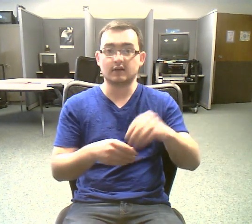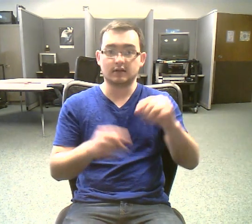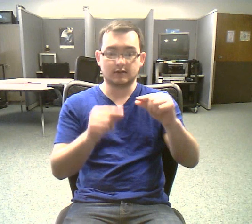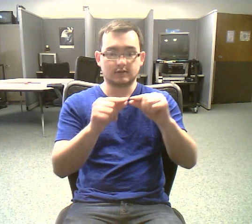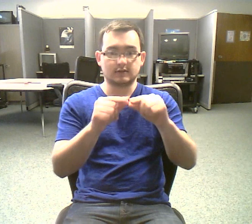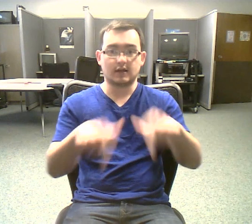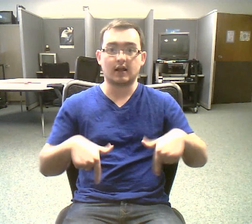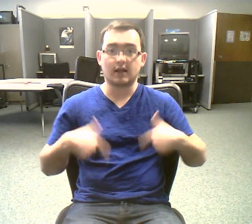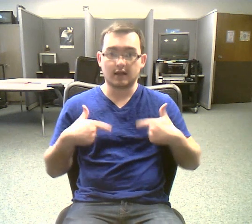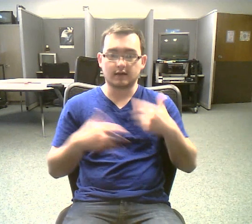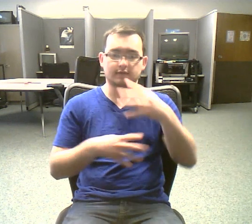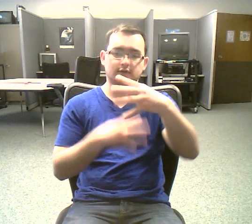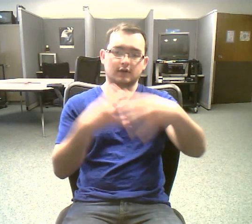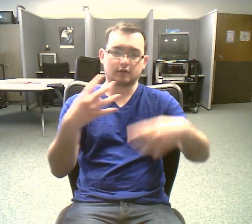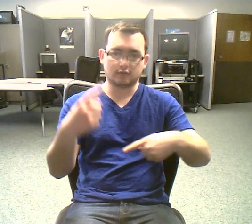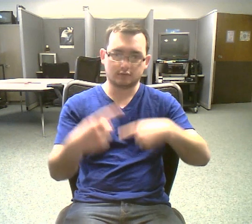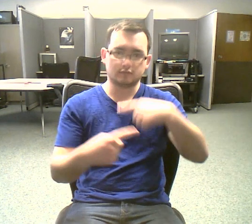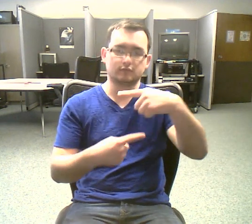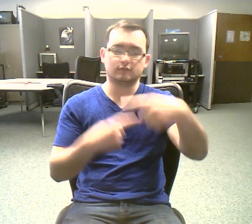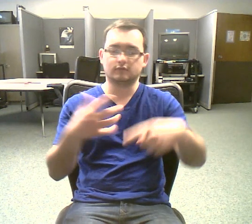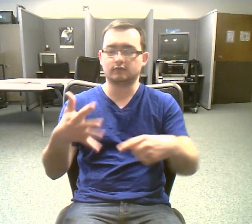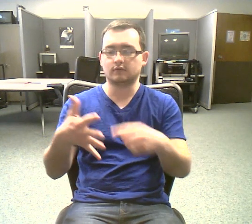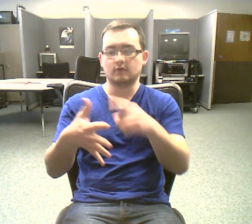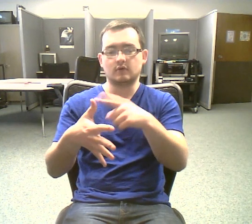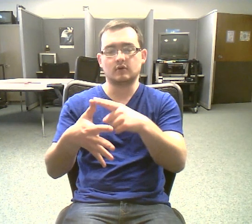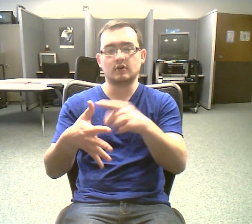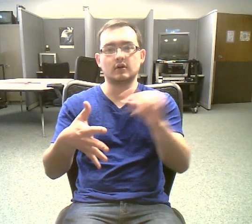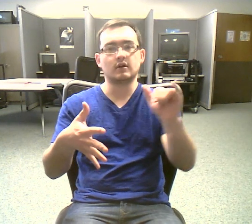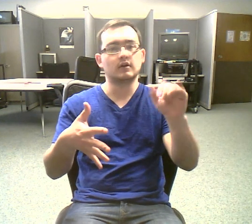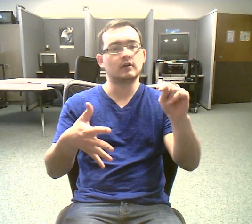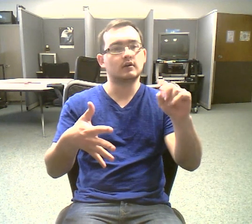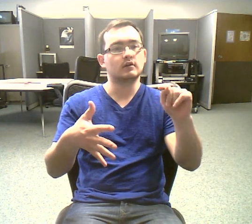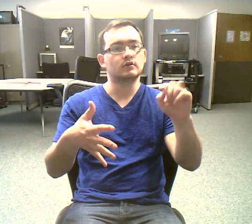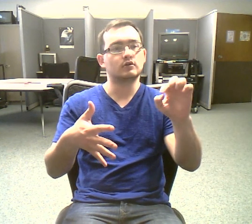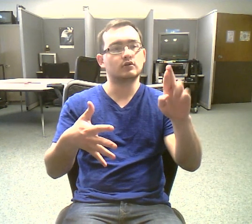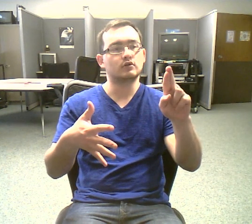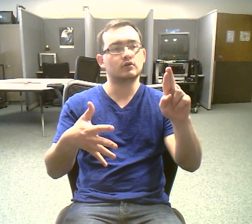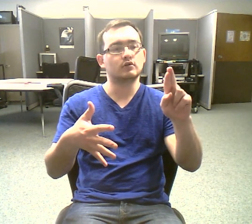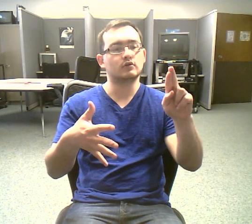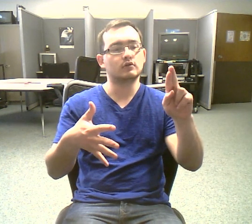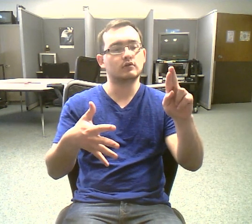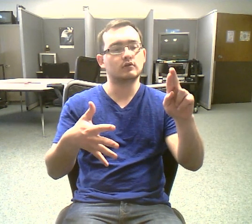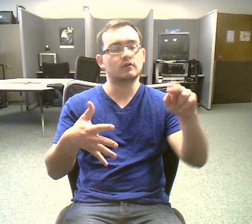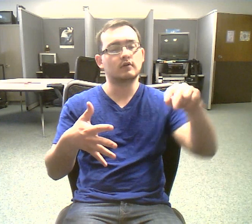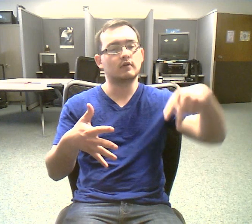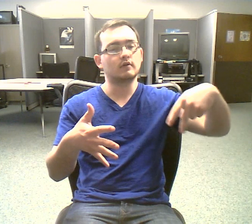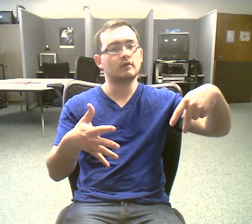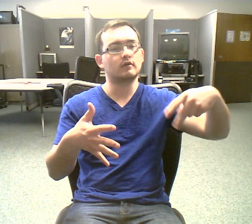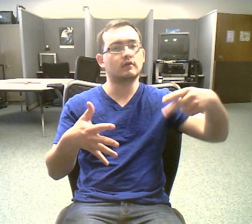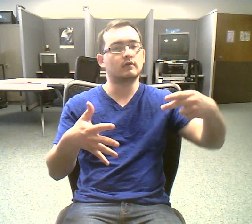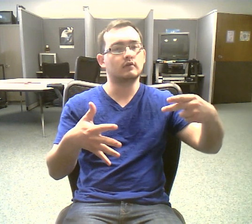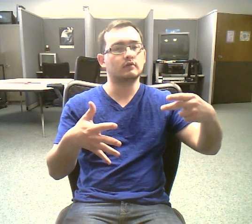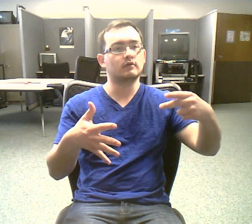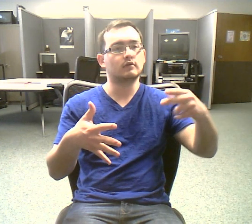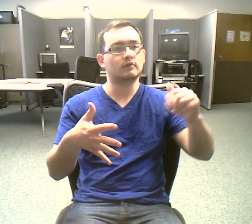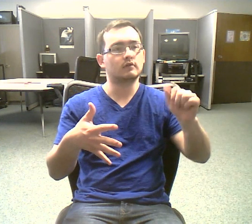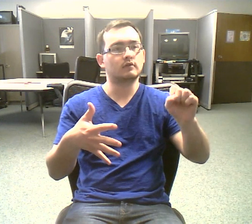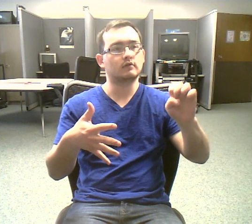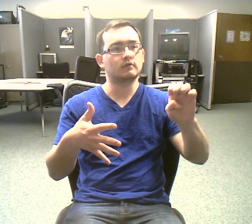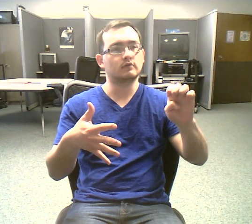The first phase is interphase, I-N-T-E-R-P-H-A-S-